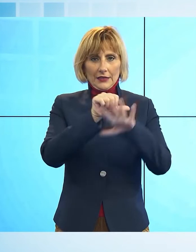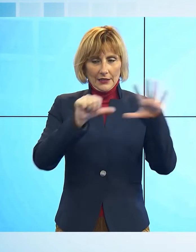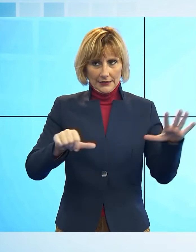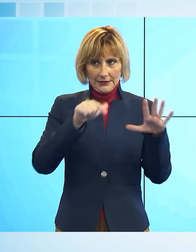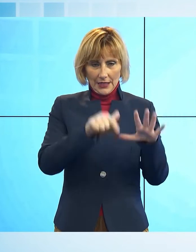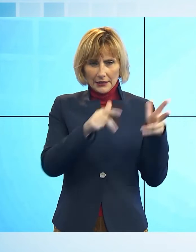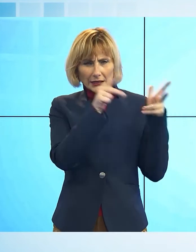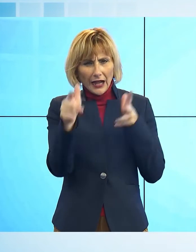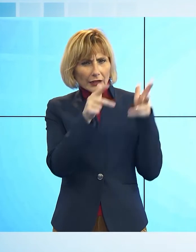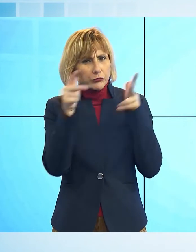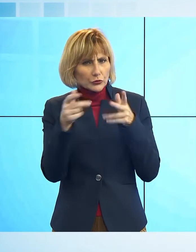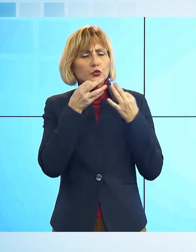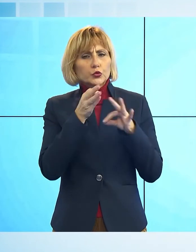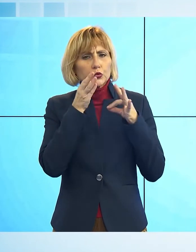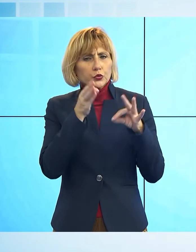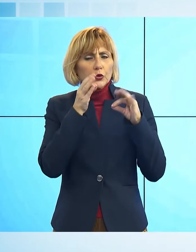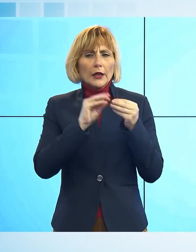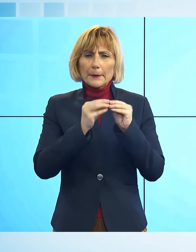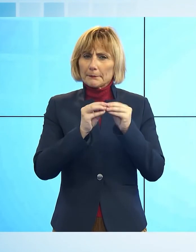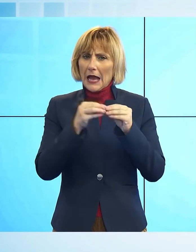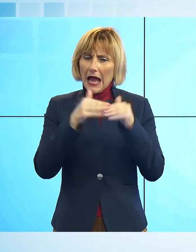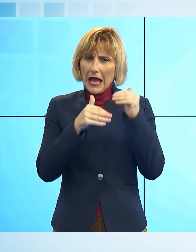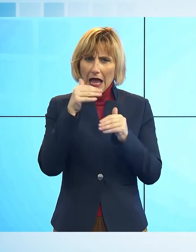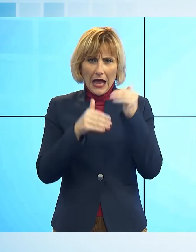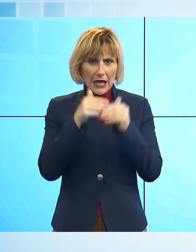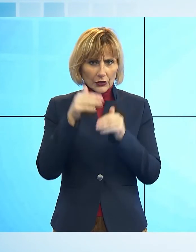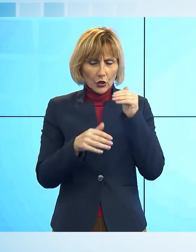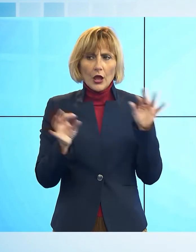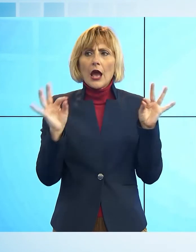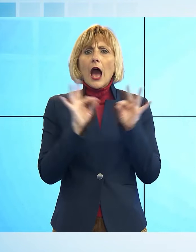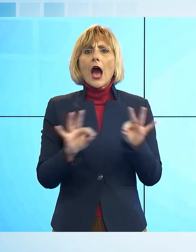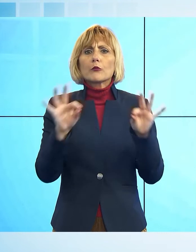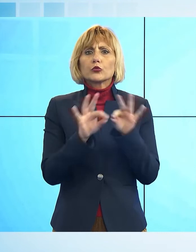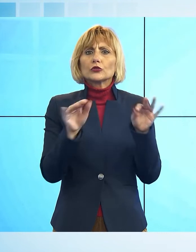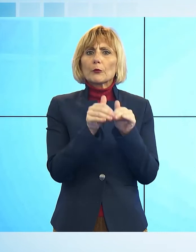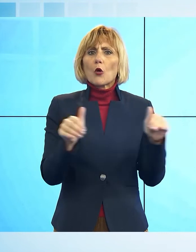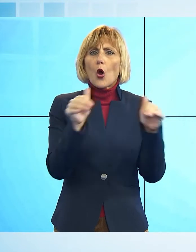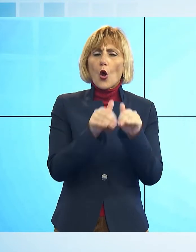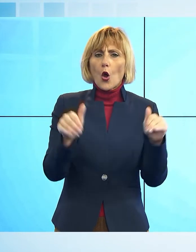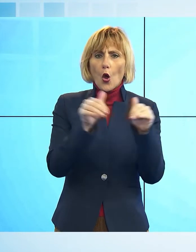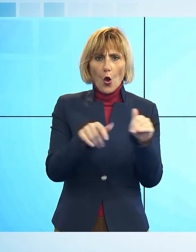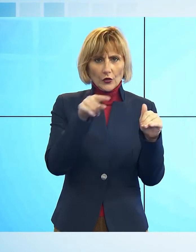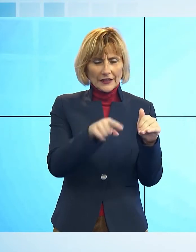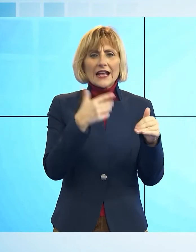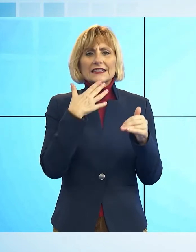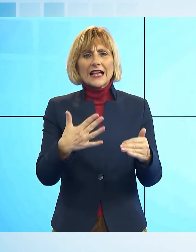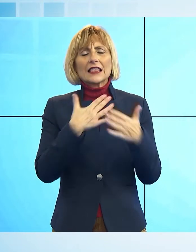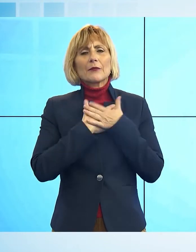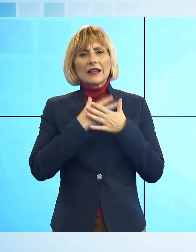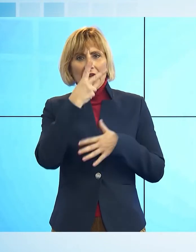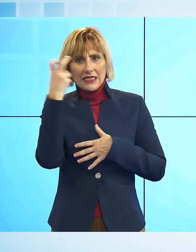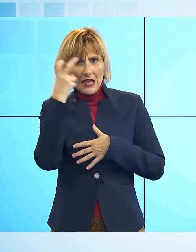trasportabili e realizzate a mano. L'appuntamento con la mostra dei presepi nella chiesa di Santa Maria Nera è giunto ormai alla nona